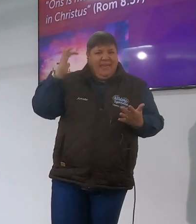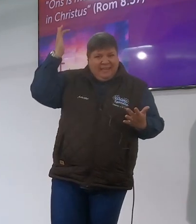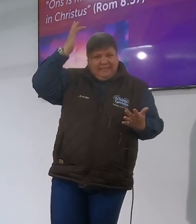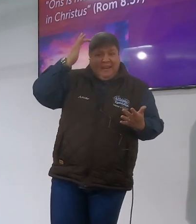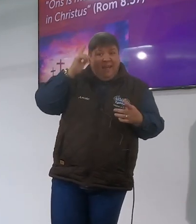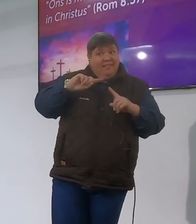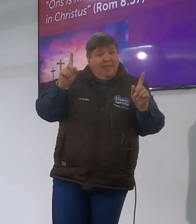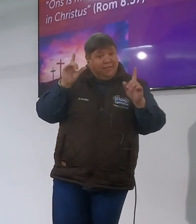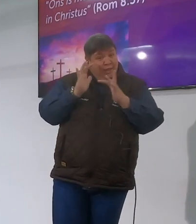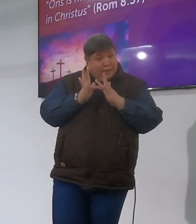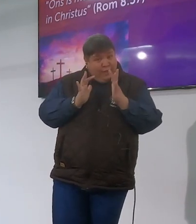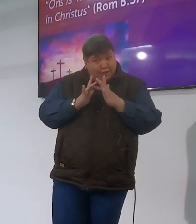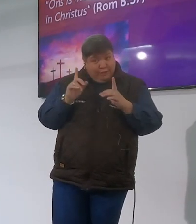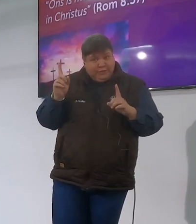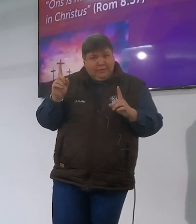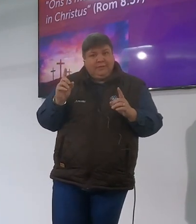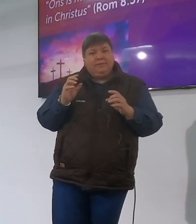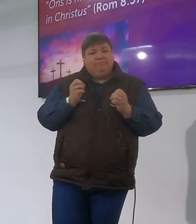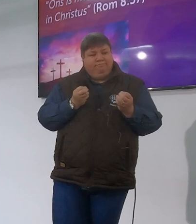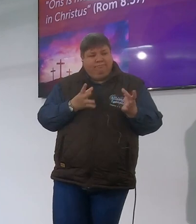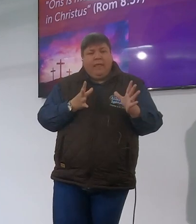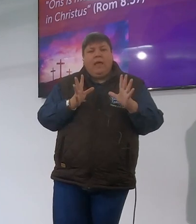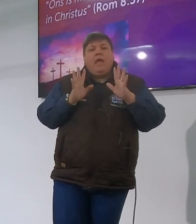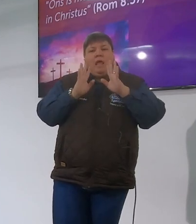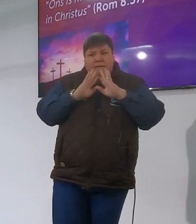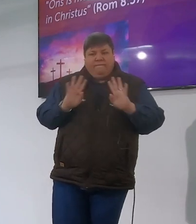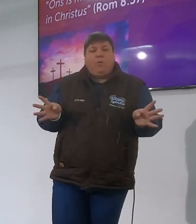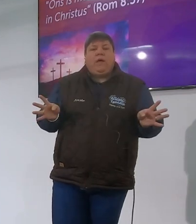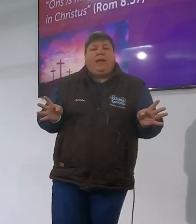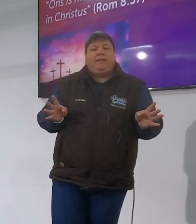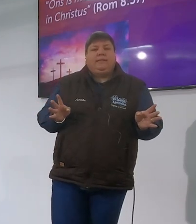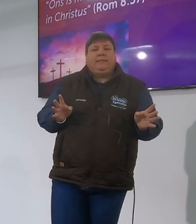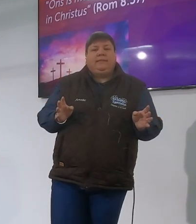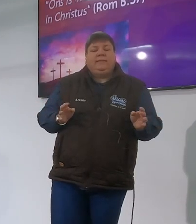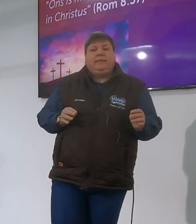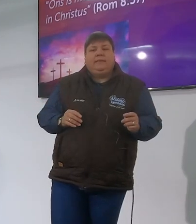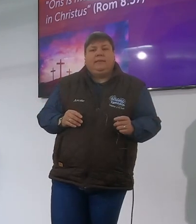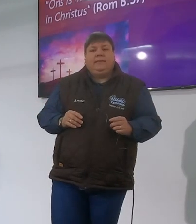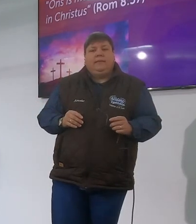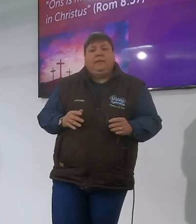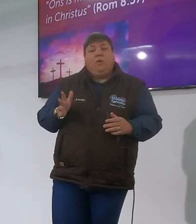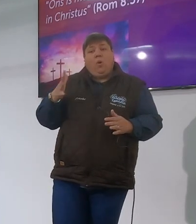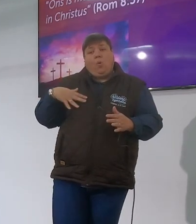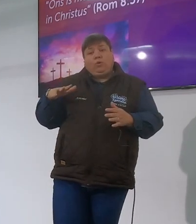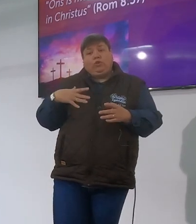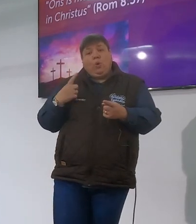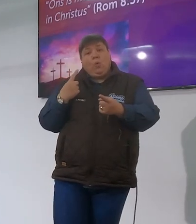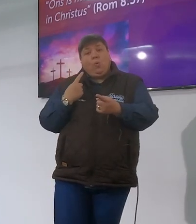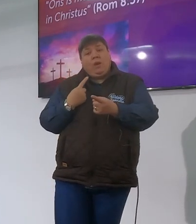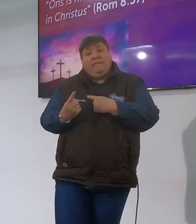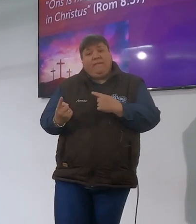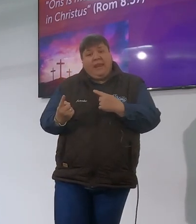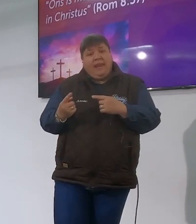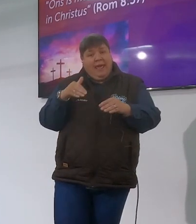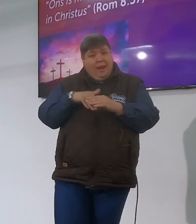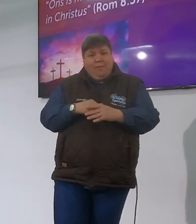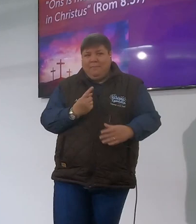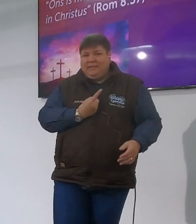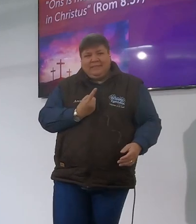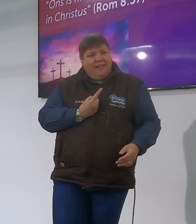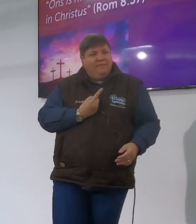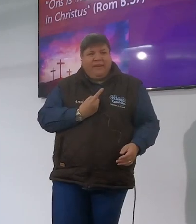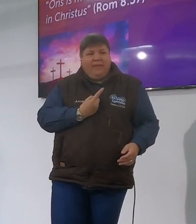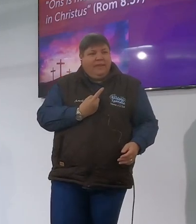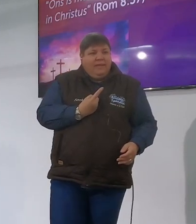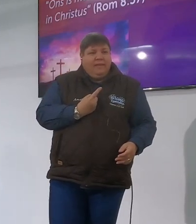dat Jesus het het uit hulle uitgekom en nou kom ons terug ons oorwinning is nie in ons self nie Israelse